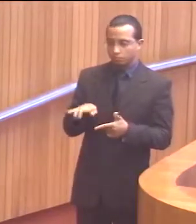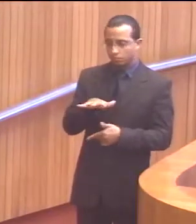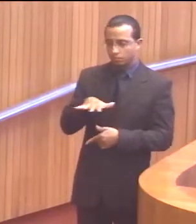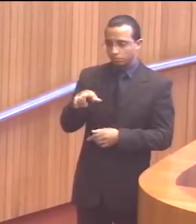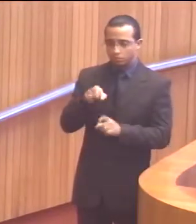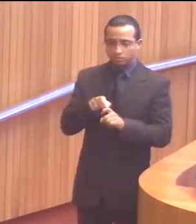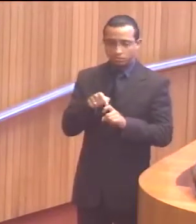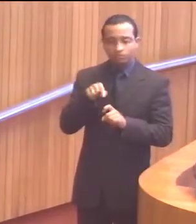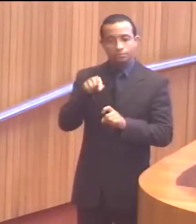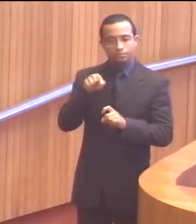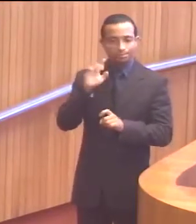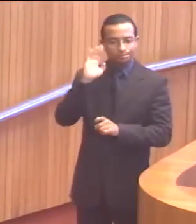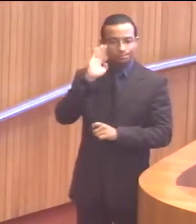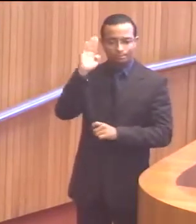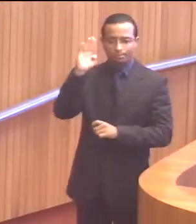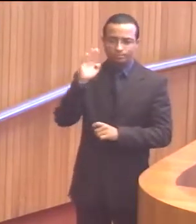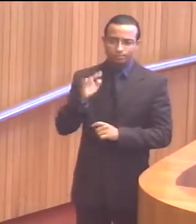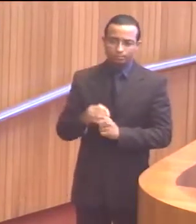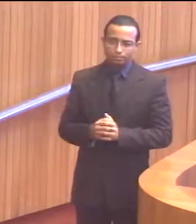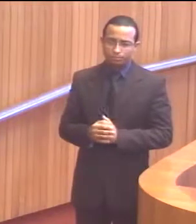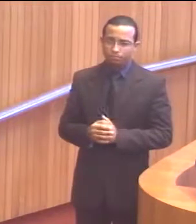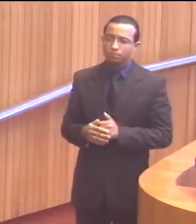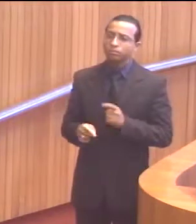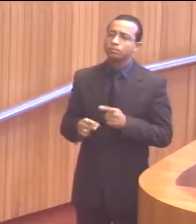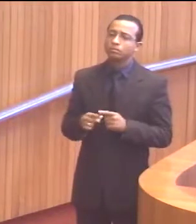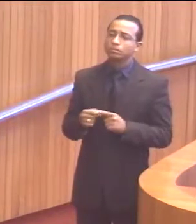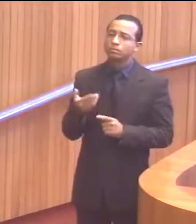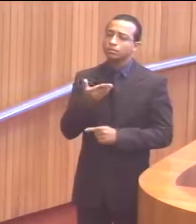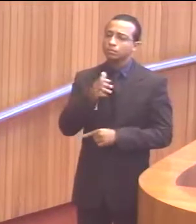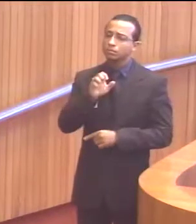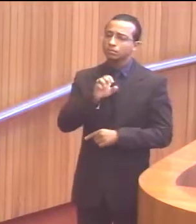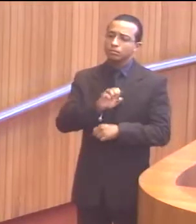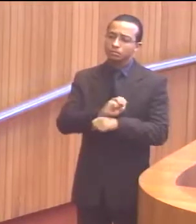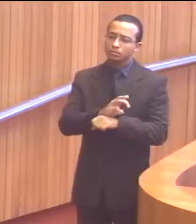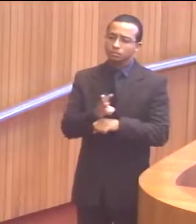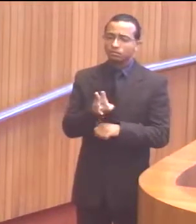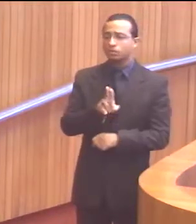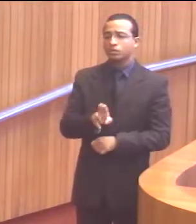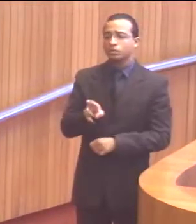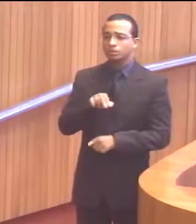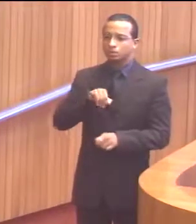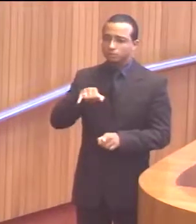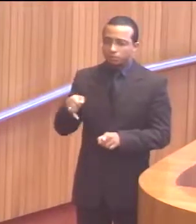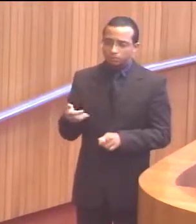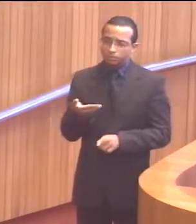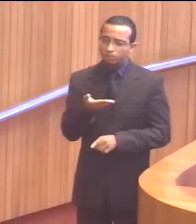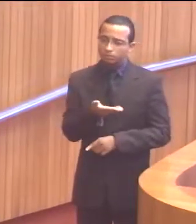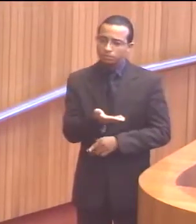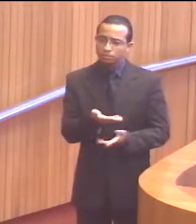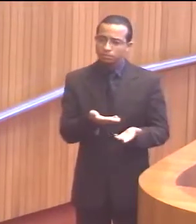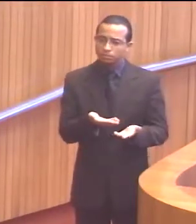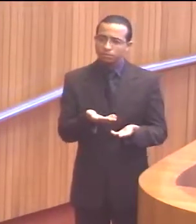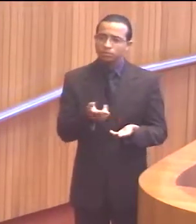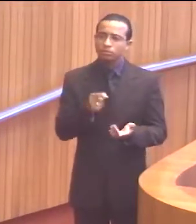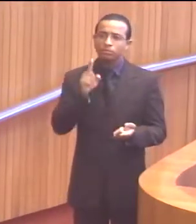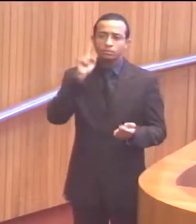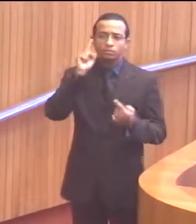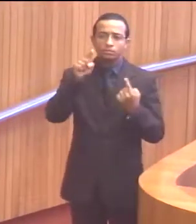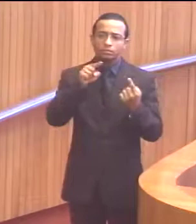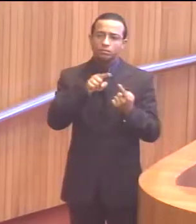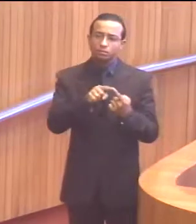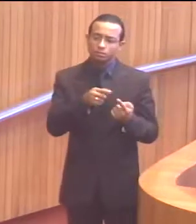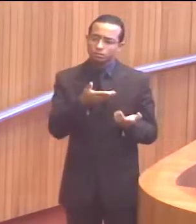como uma questão prioritária. E por que a UEMA não é utilizada para isso? Por que não tem essa